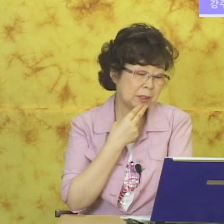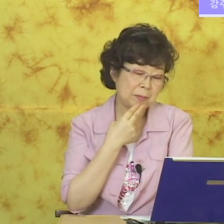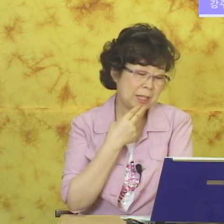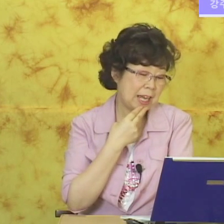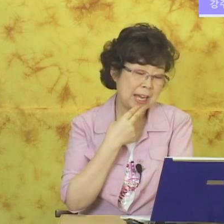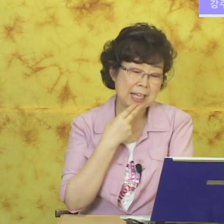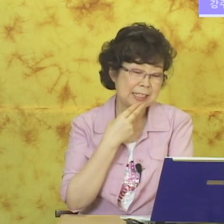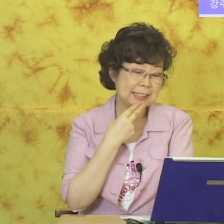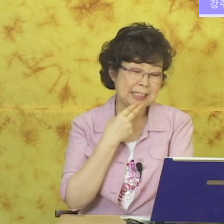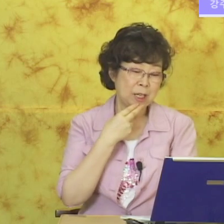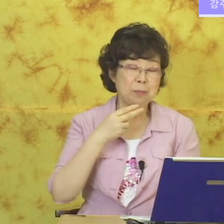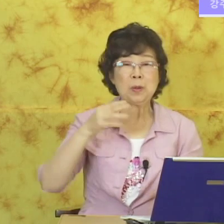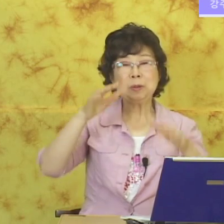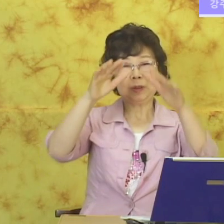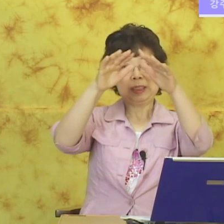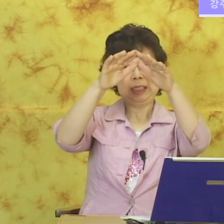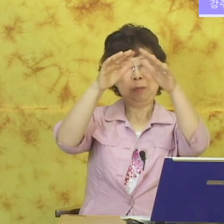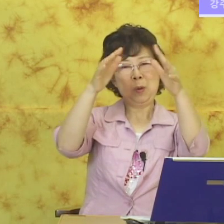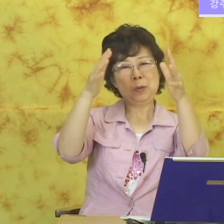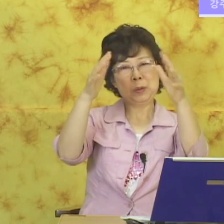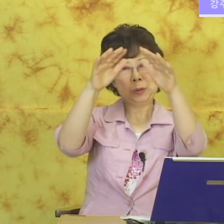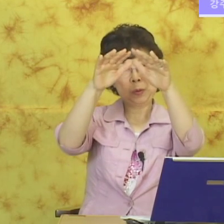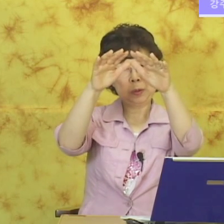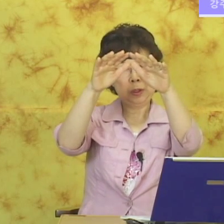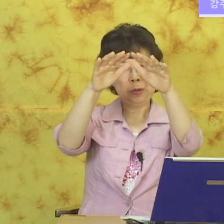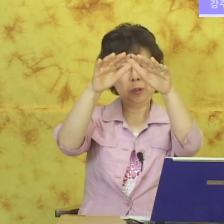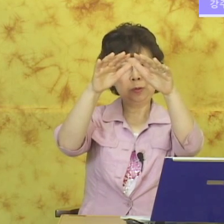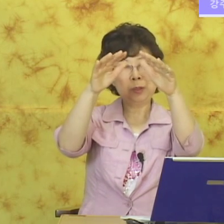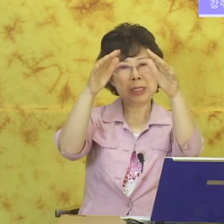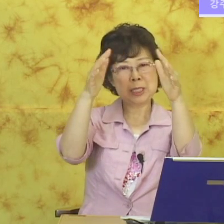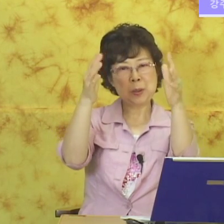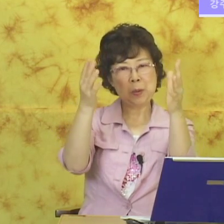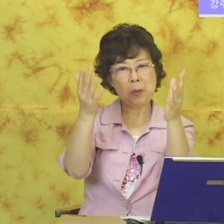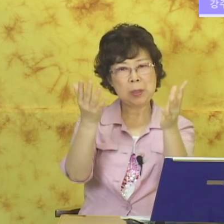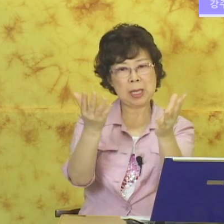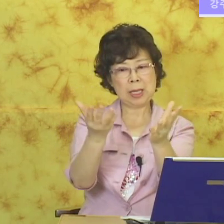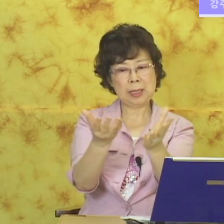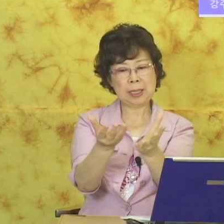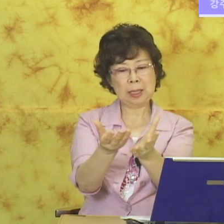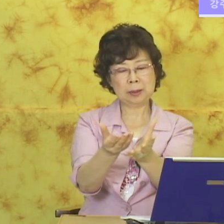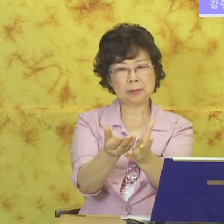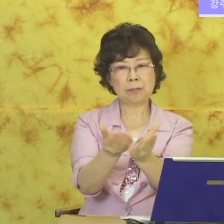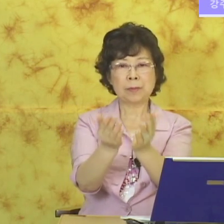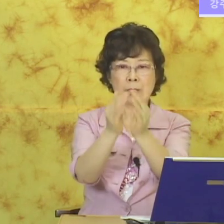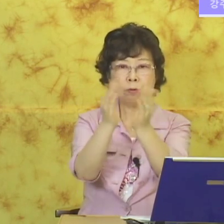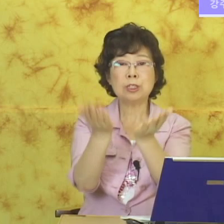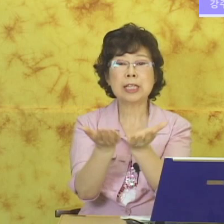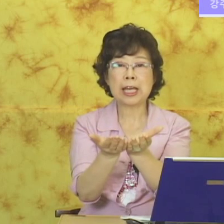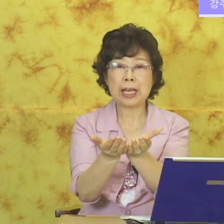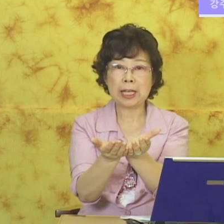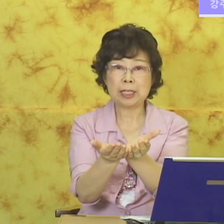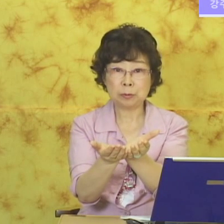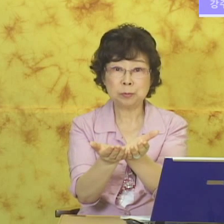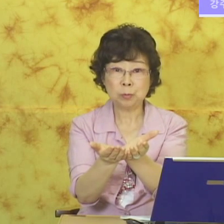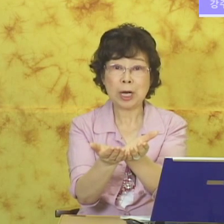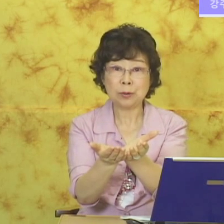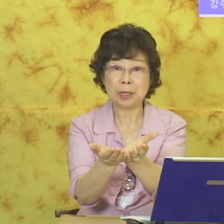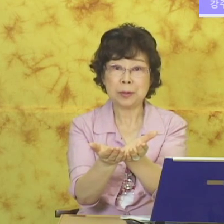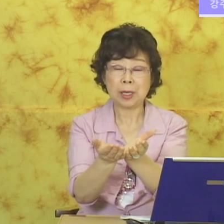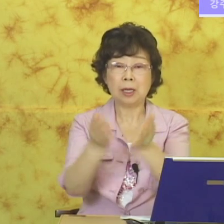없다. 모두 자 모두 손을 둥글게 해서 이렇게 딱 둥글게 모아도 되고요.